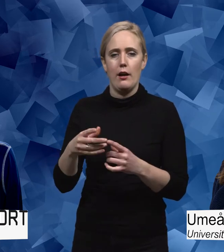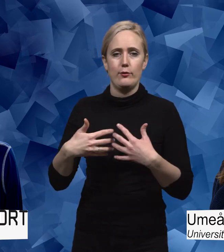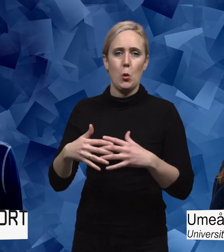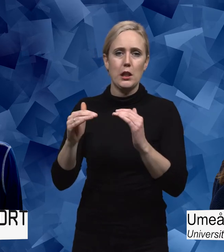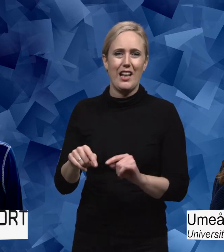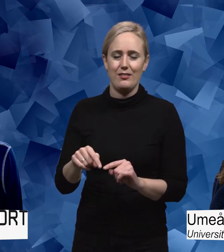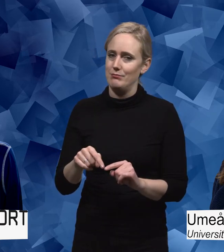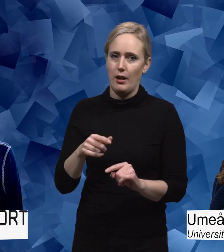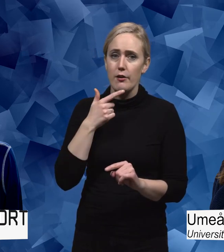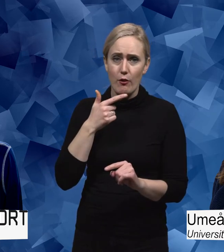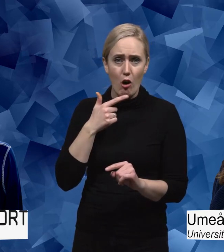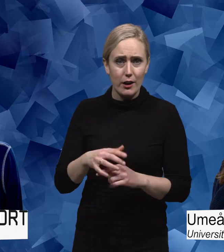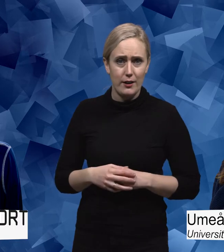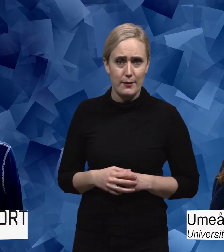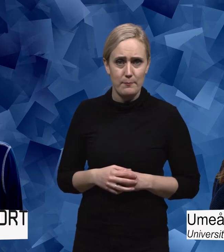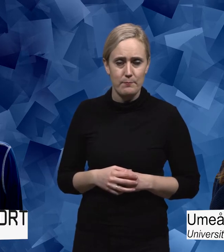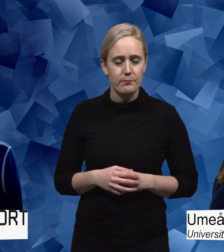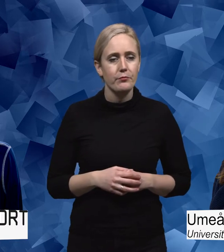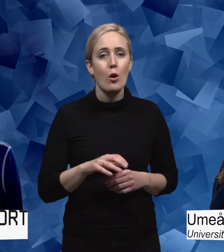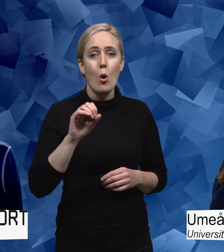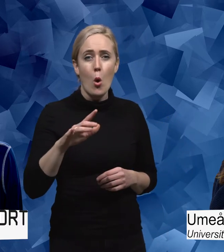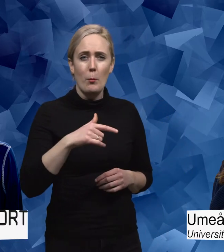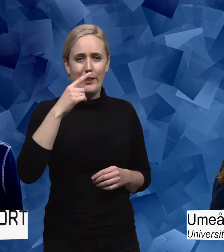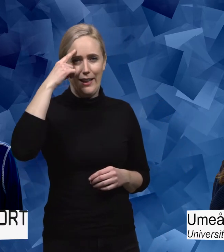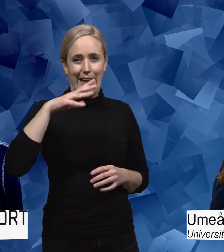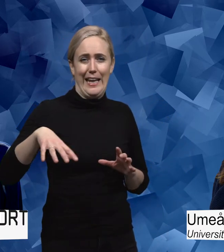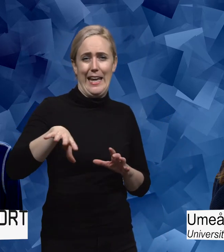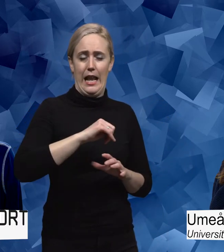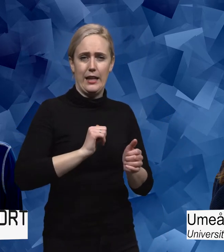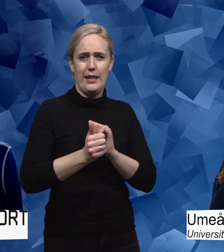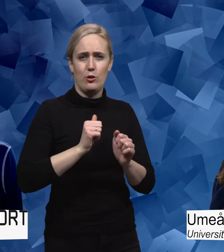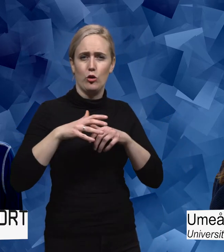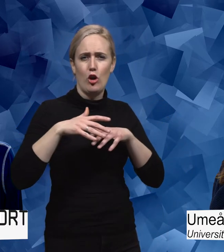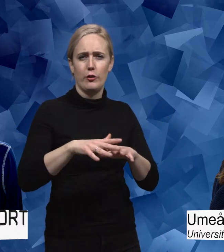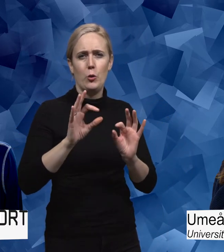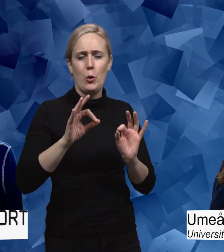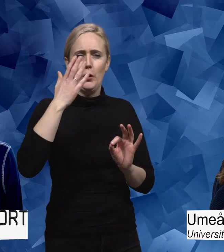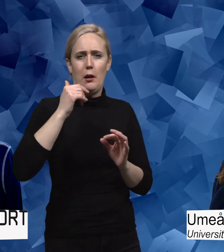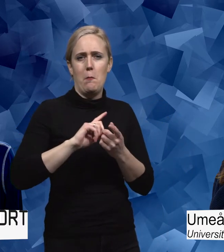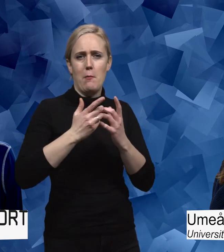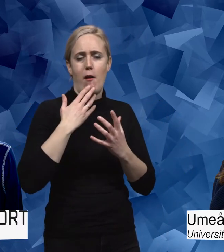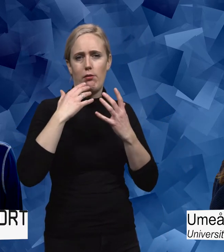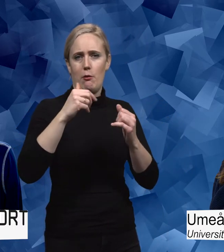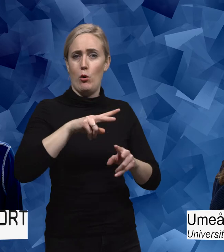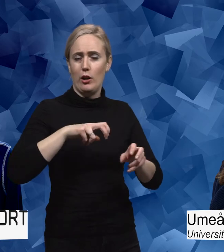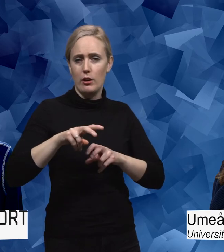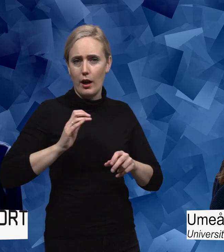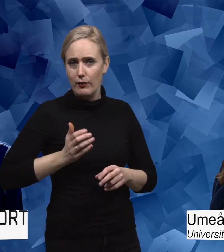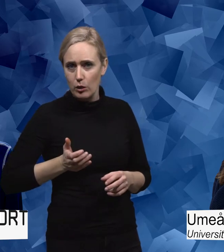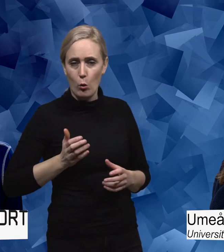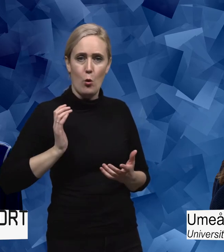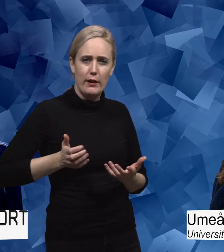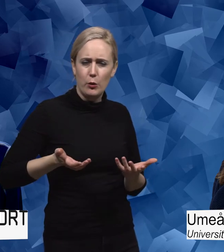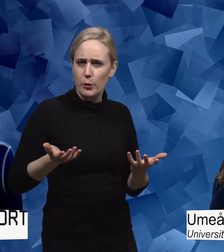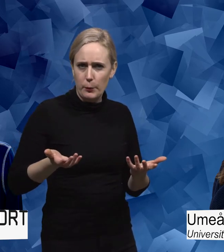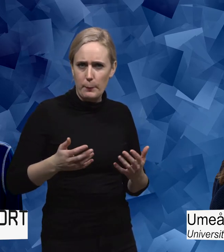funktionsnedsättningen. Om man istället då adresserar hela idrottsrörelsen, hur ska hela idrottsrörelsen bli bättre på att rekrytera flickor och kvinnor?